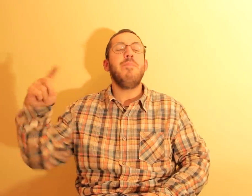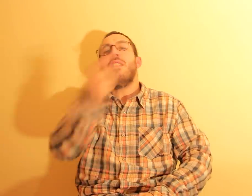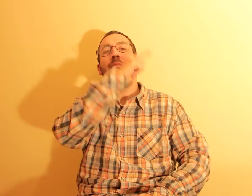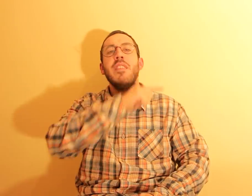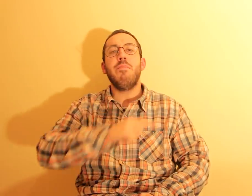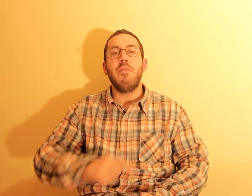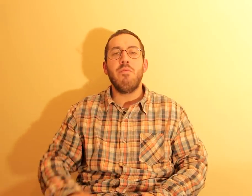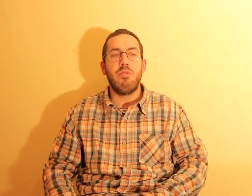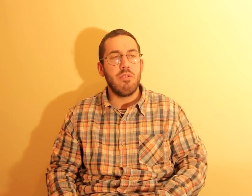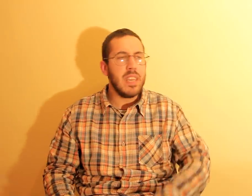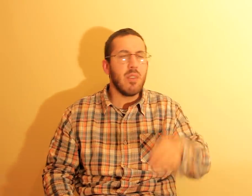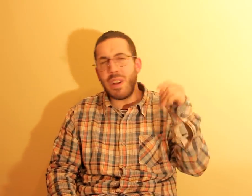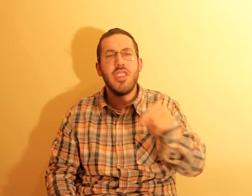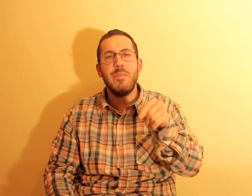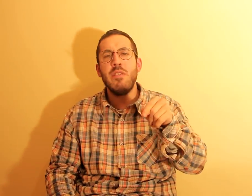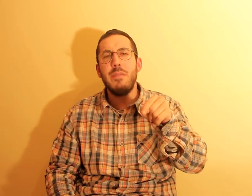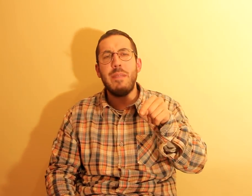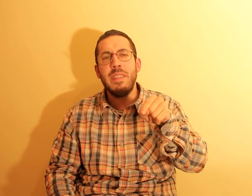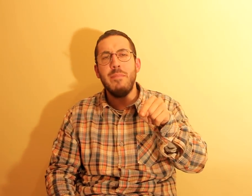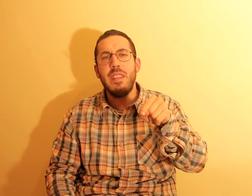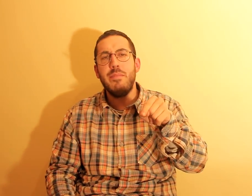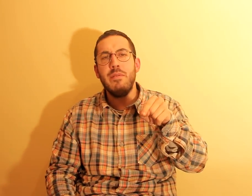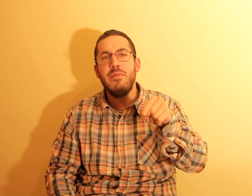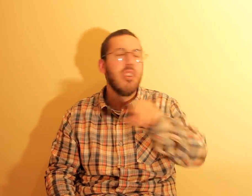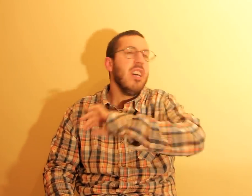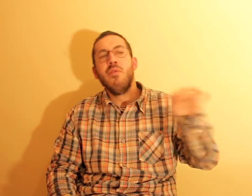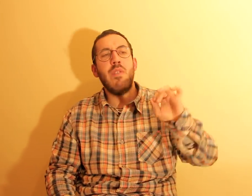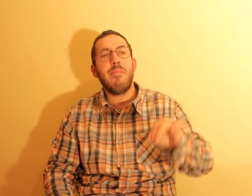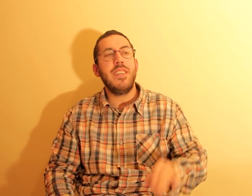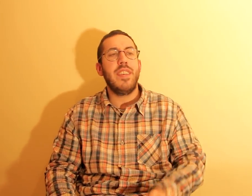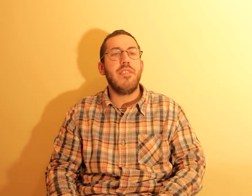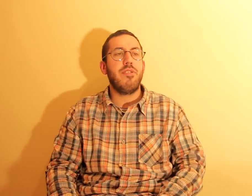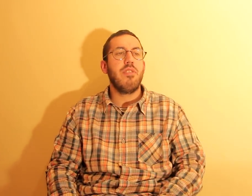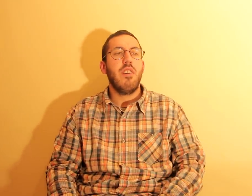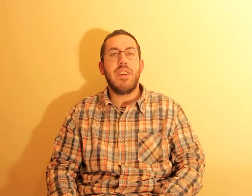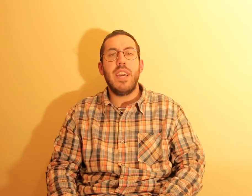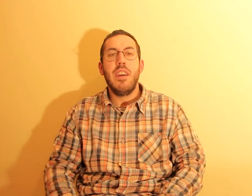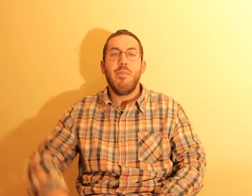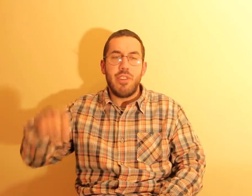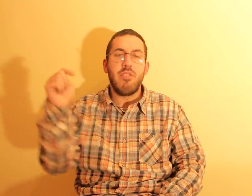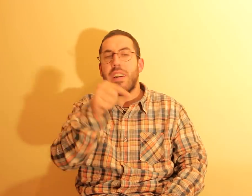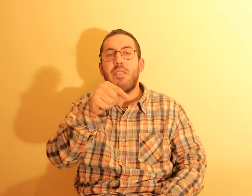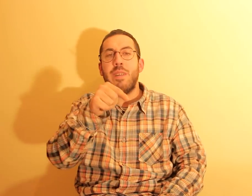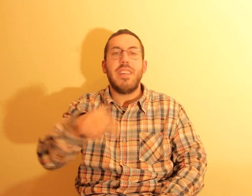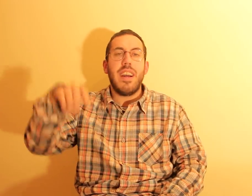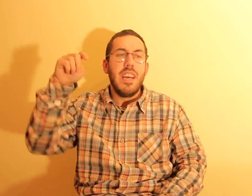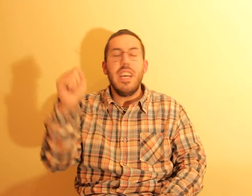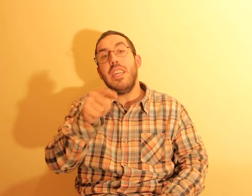20 mil views, enquanto este vídeo, não tiver 20 mil views, não há mais ex, ok? Por isso, toca a comentar, e